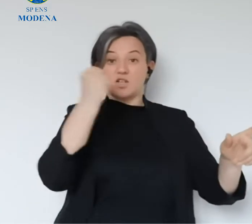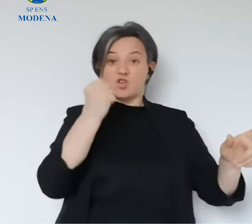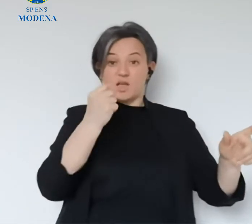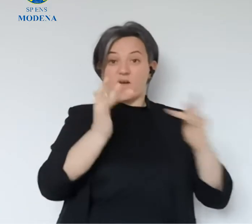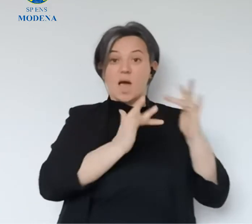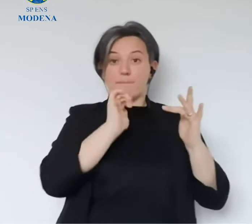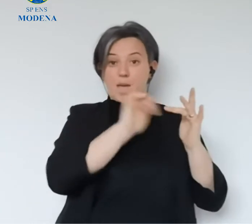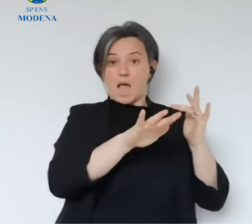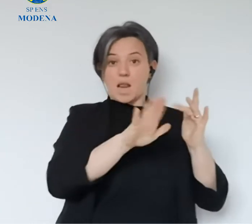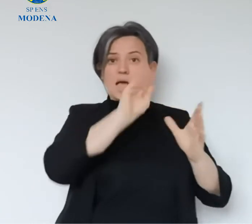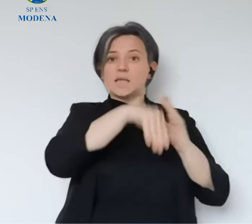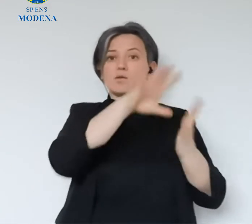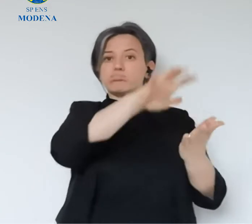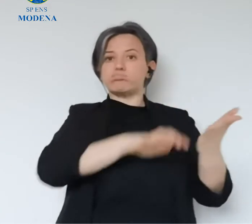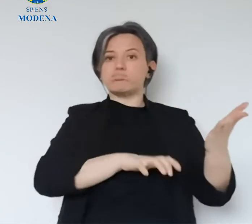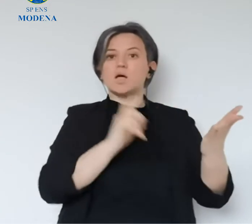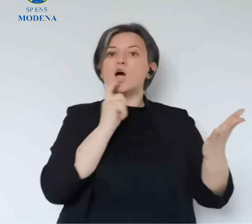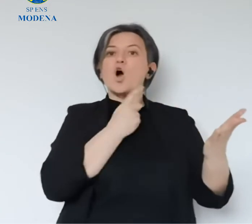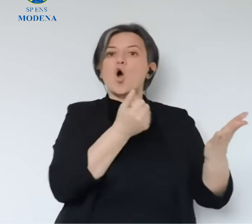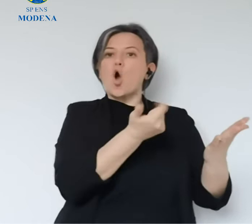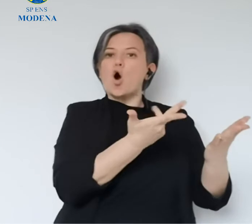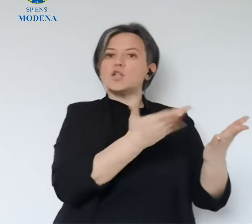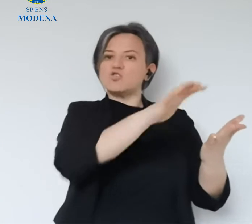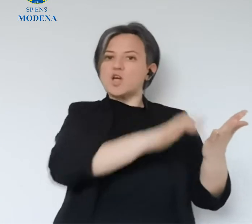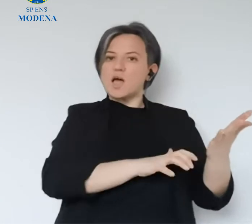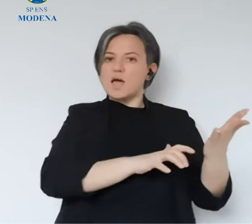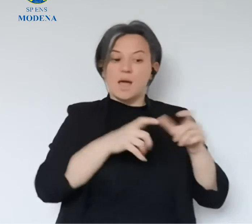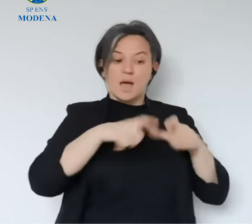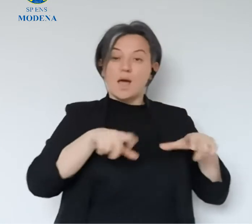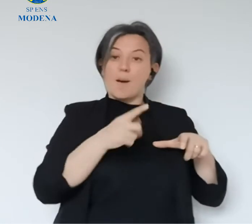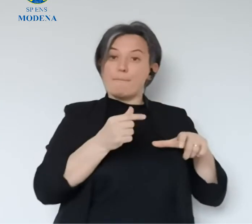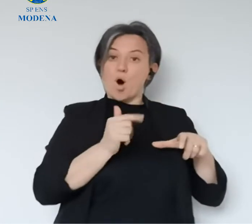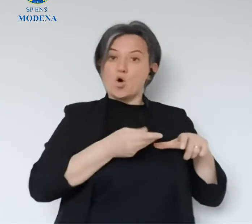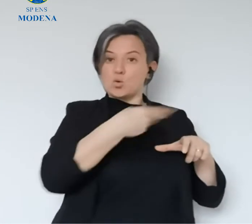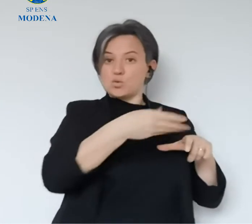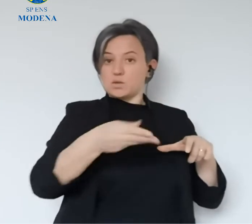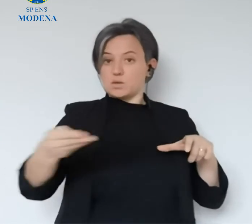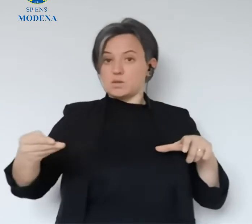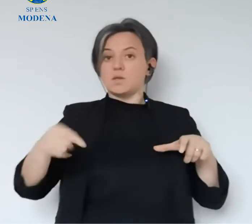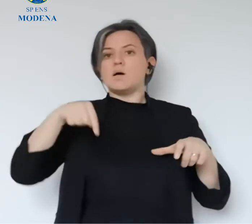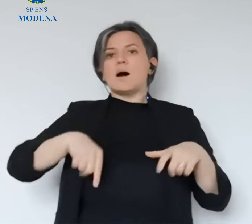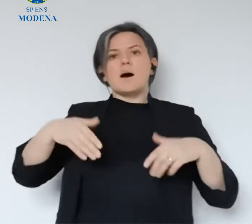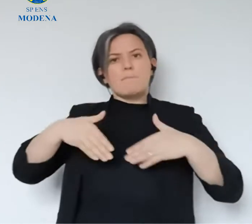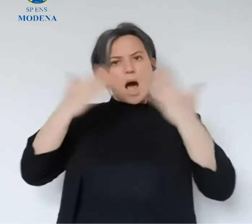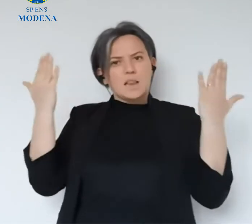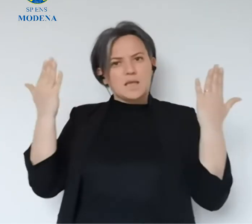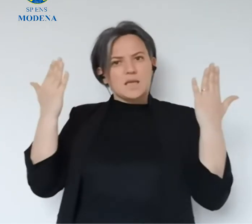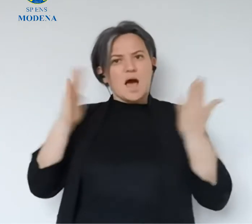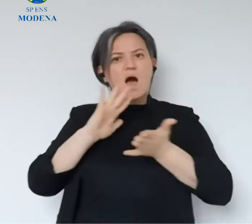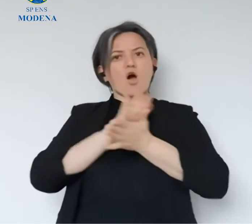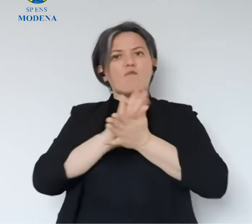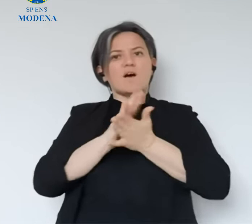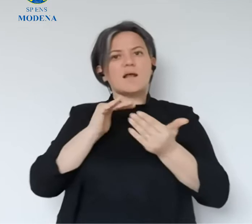per la spesa, molti di voi riceveranno la mail direttamente con il codice, con i bonus